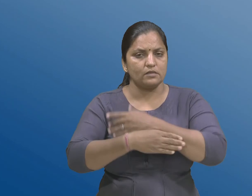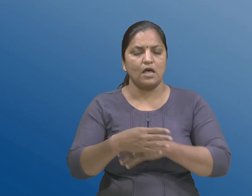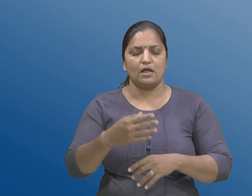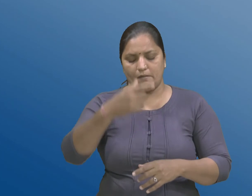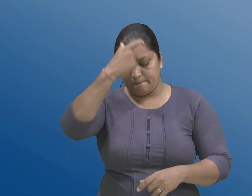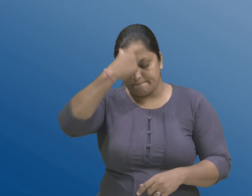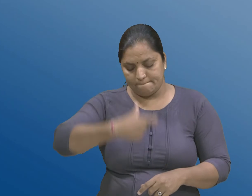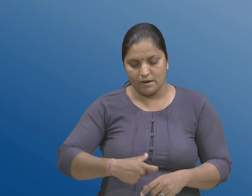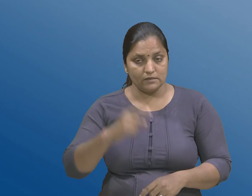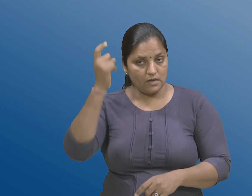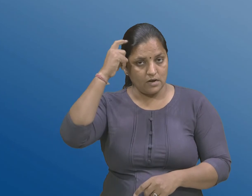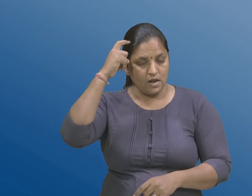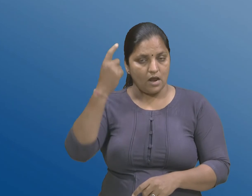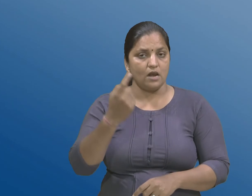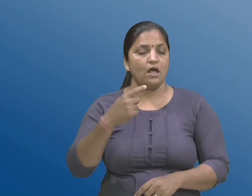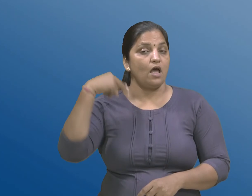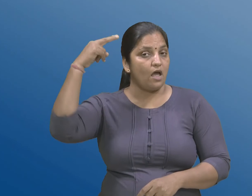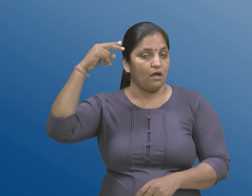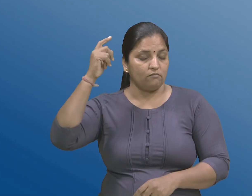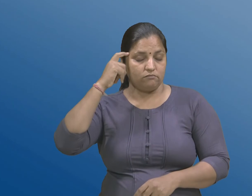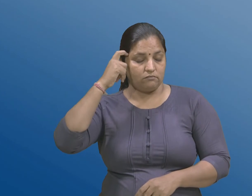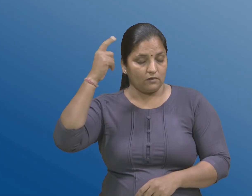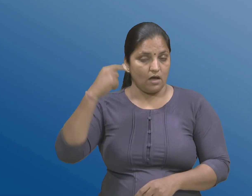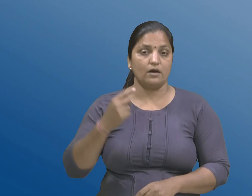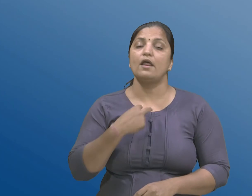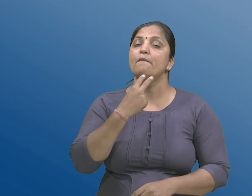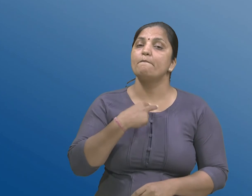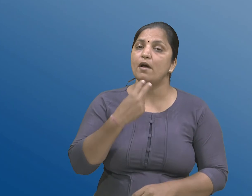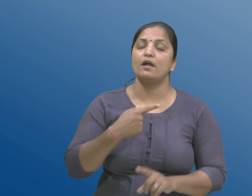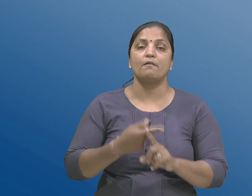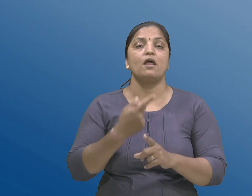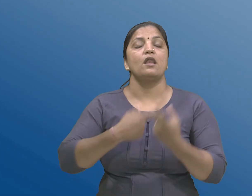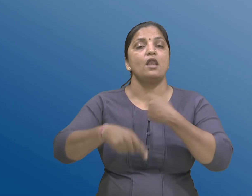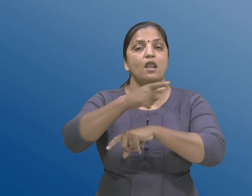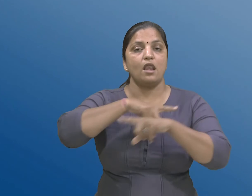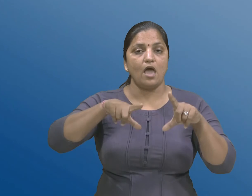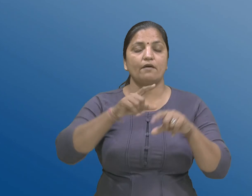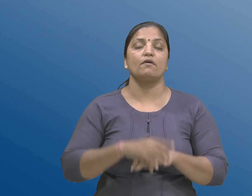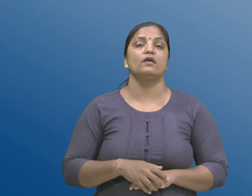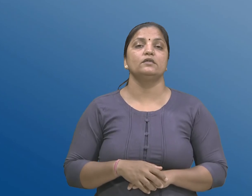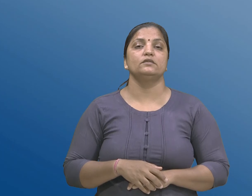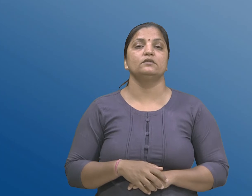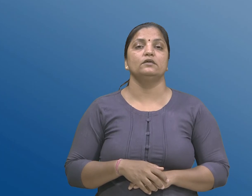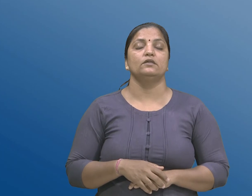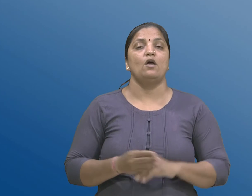ग्ण्यान तंतुवना कारण ने लिदे वाणी अने भाषा ना एक के वधु घटकोने